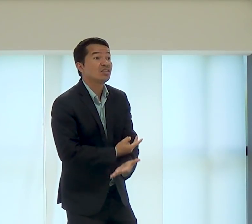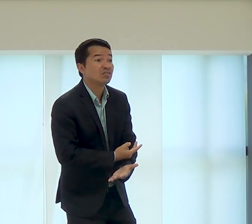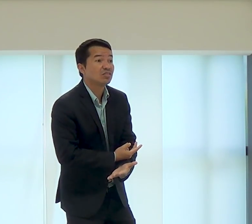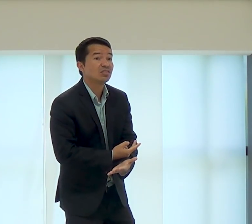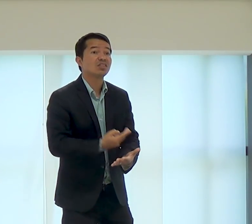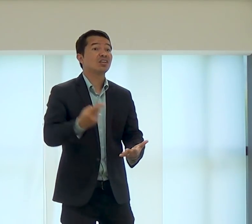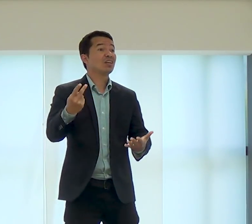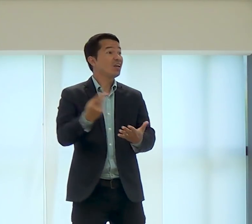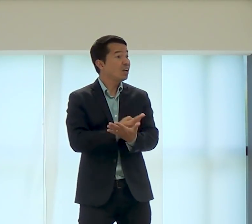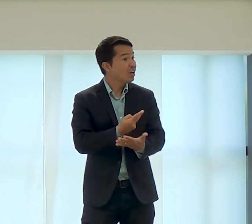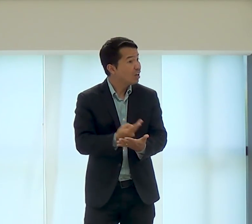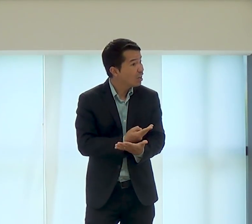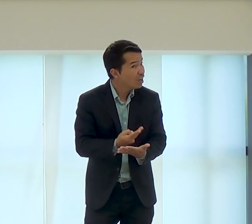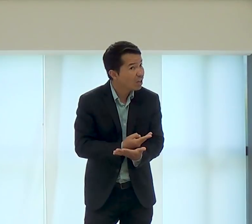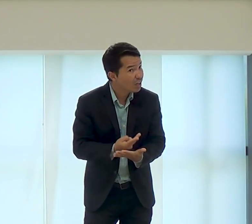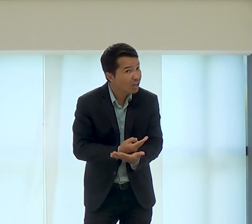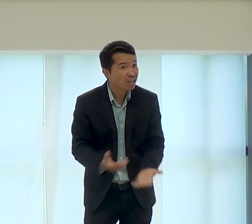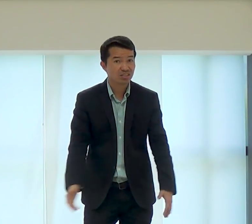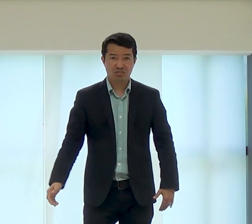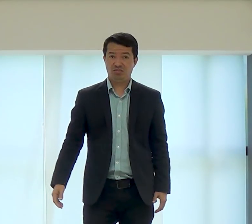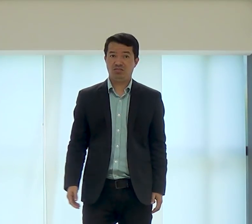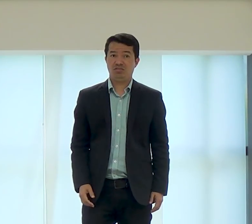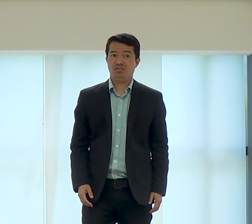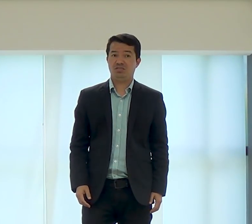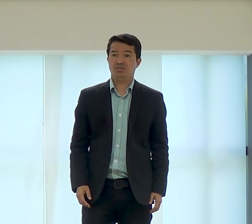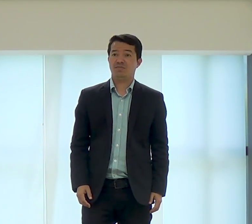mal. Isso é certo ou errado? É errado.